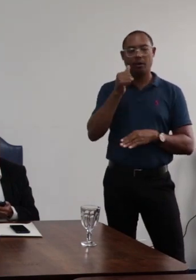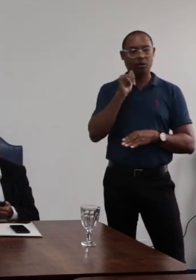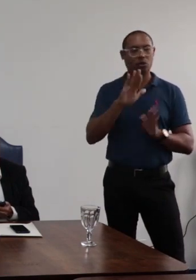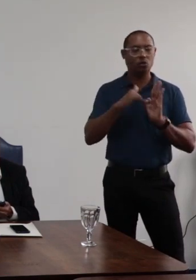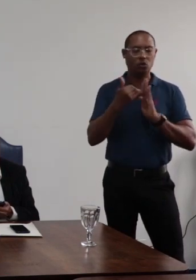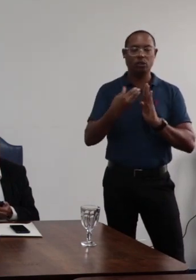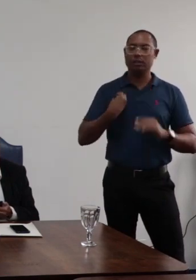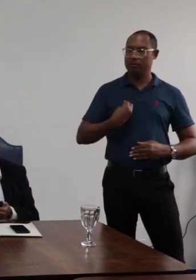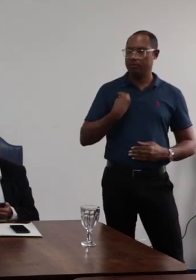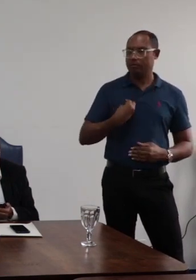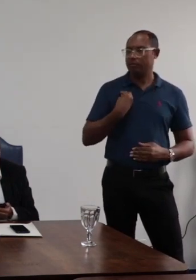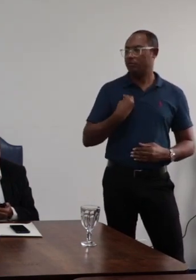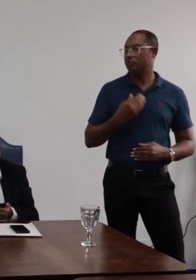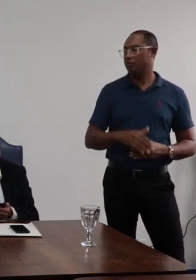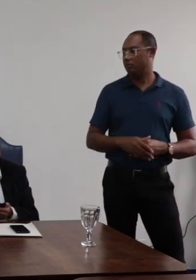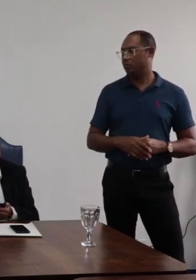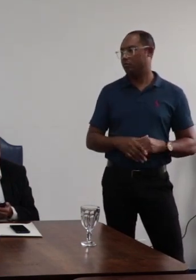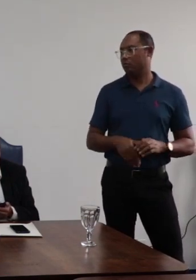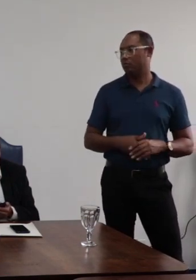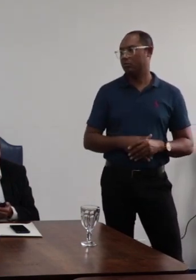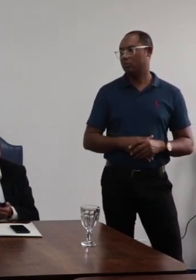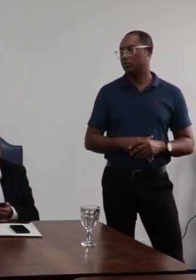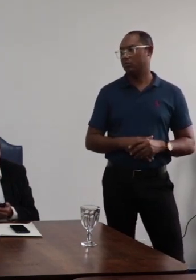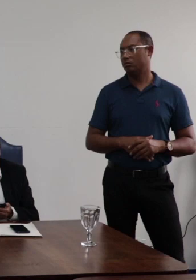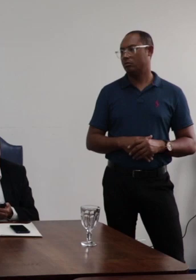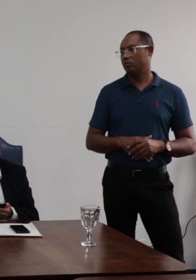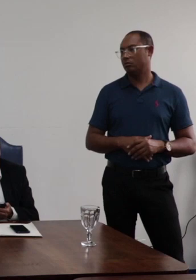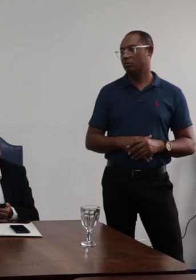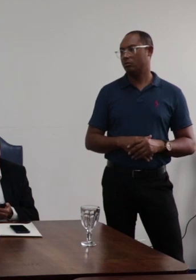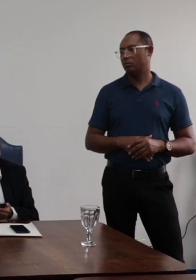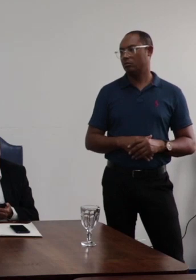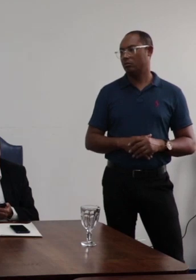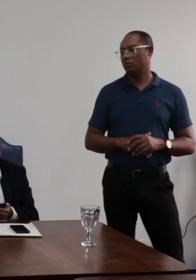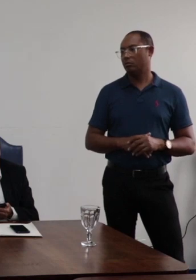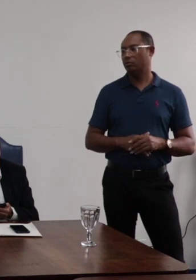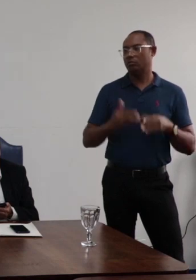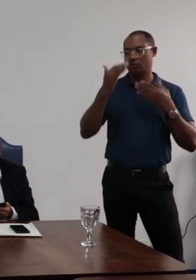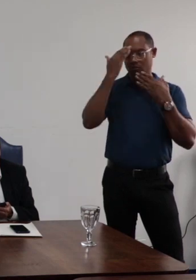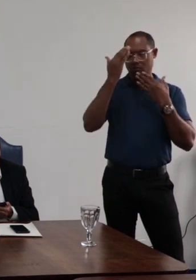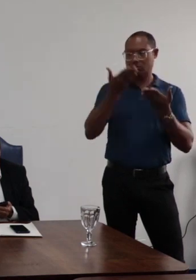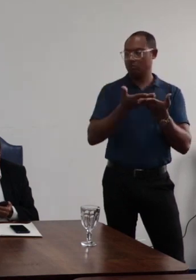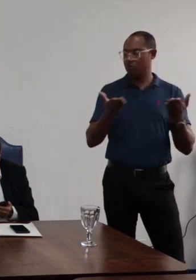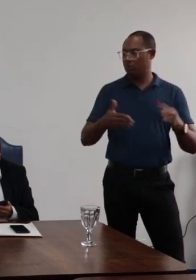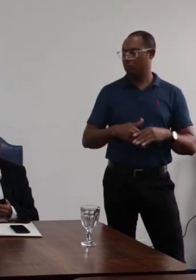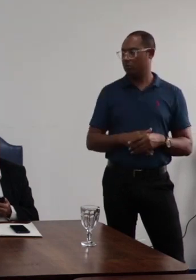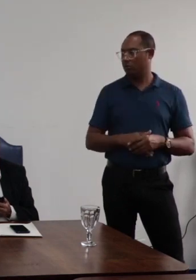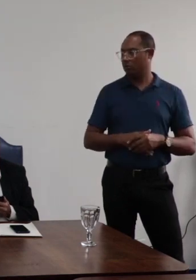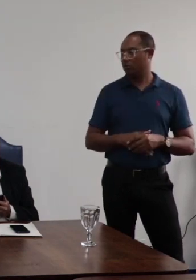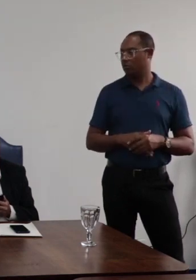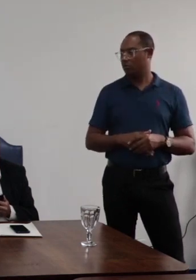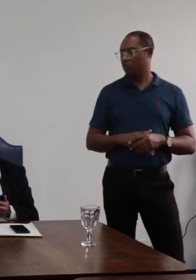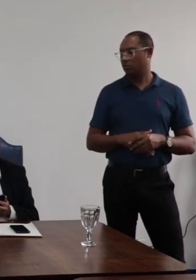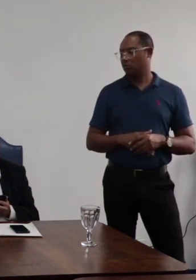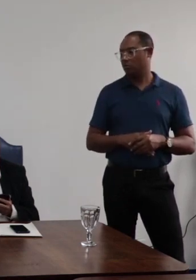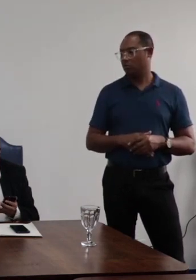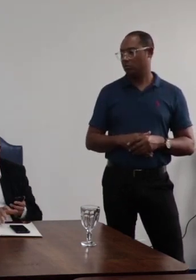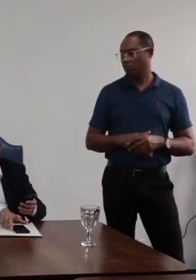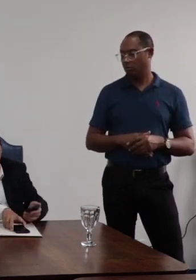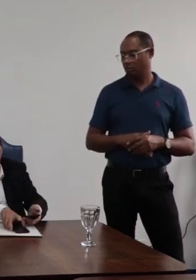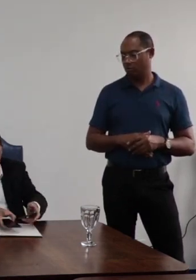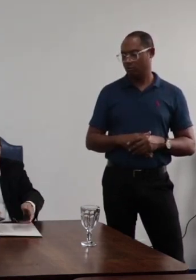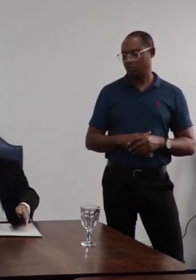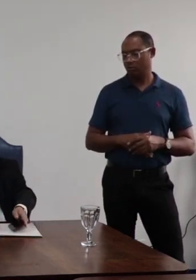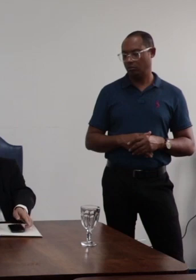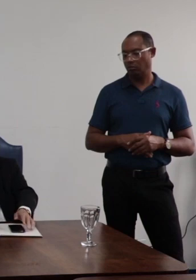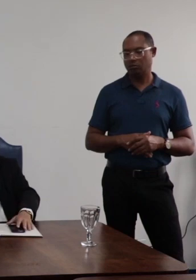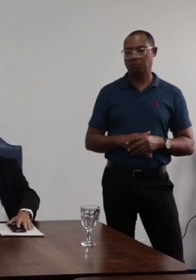conselheiras todos por unanimidade e também agradeço as intervenções que ocorreram aqui no sentido